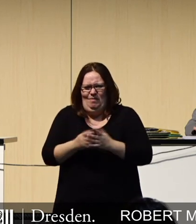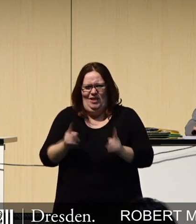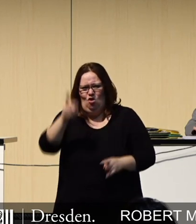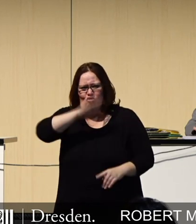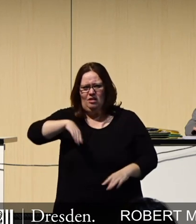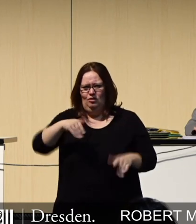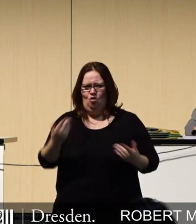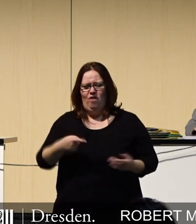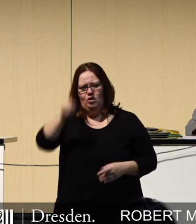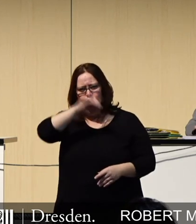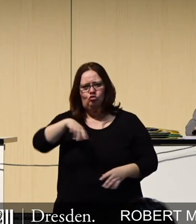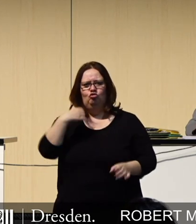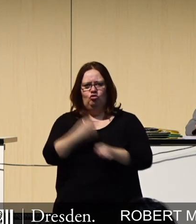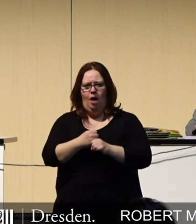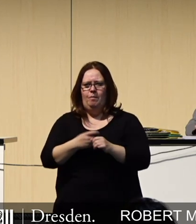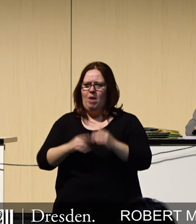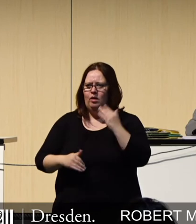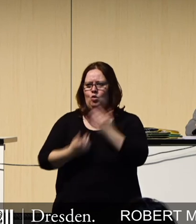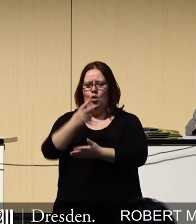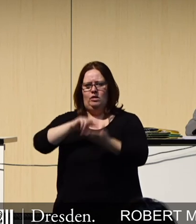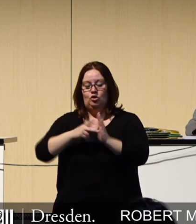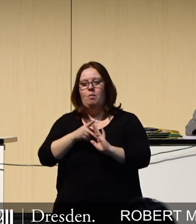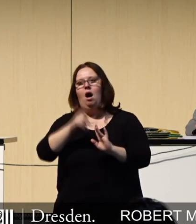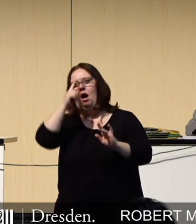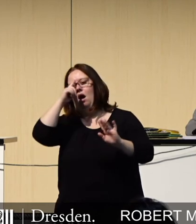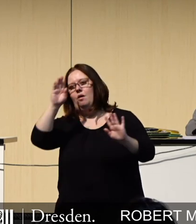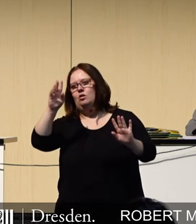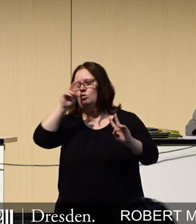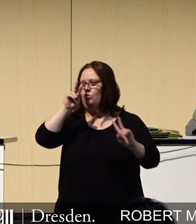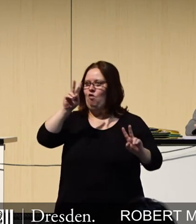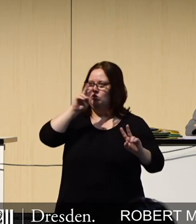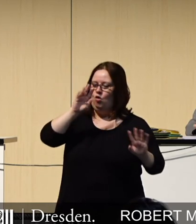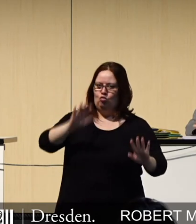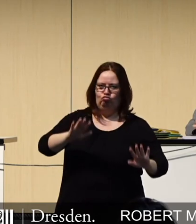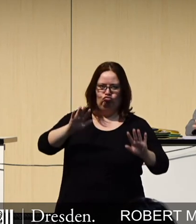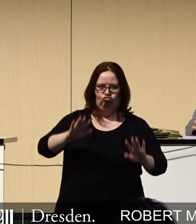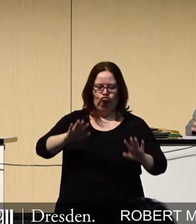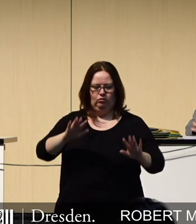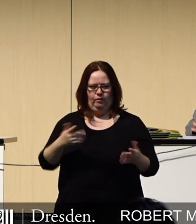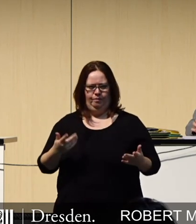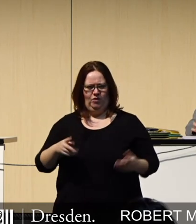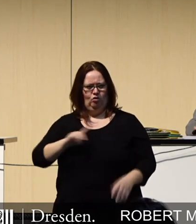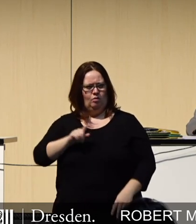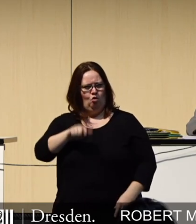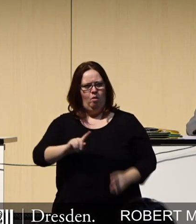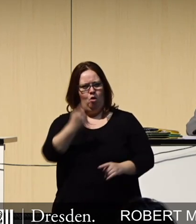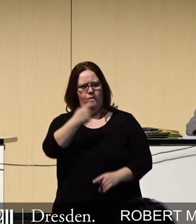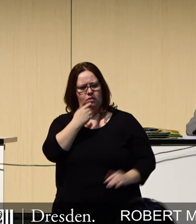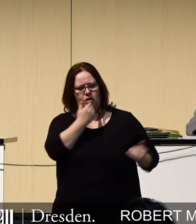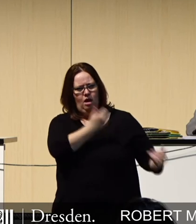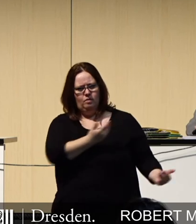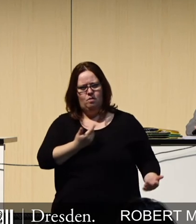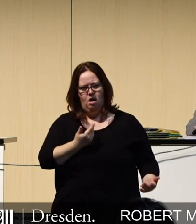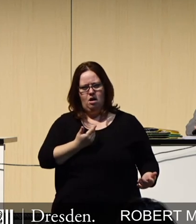nicht, weil Deutschland bis jetzt immer eins ist, bei neuen Technologien Bedenkenträger, Bedenkenträger und Bremser. Und ich bin unserem Oberbürgermeister wirklich sehr dankbar,